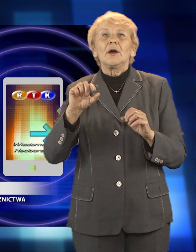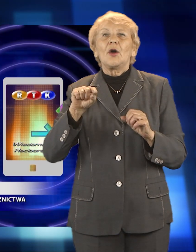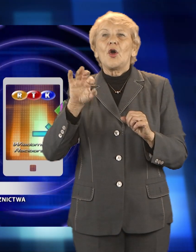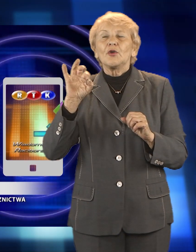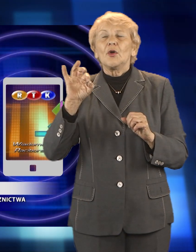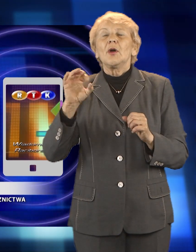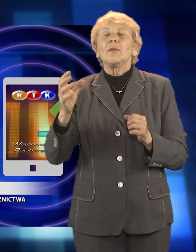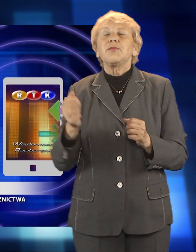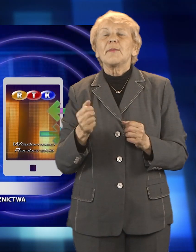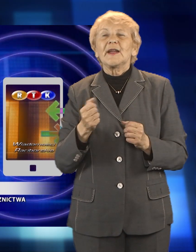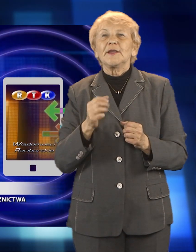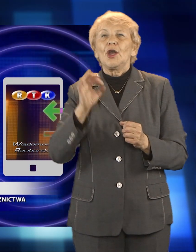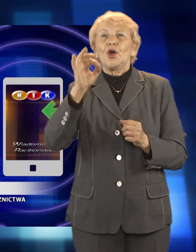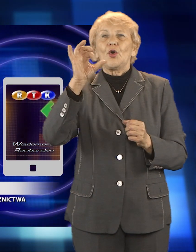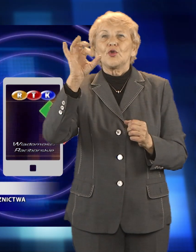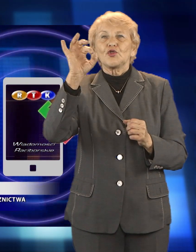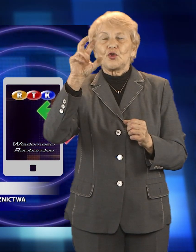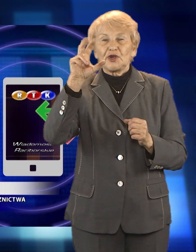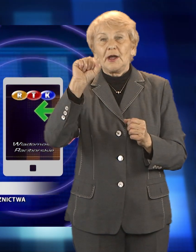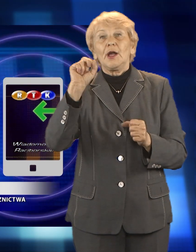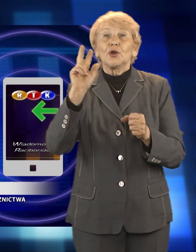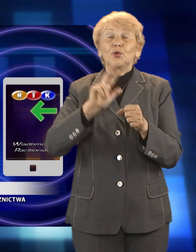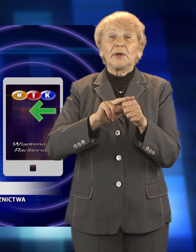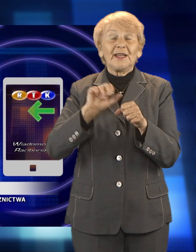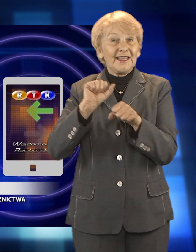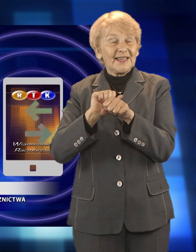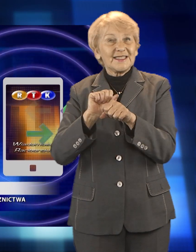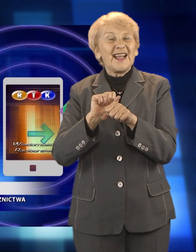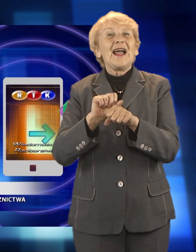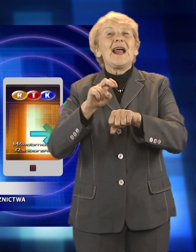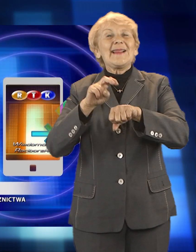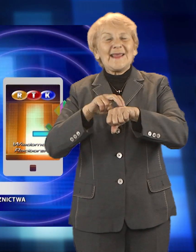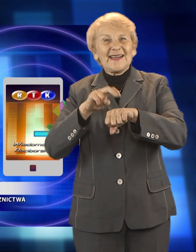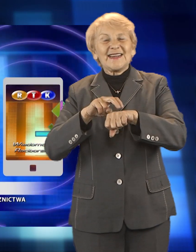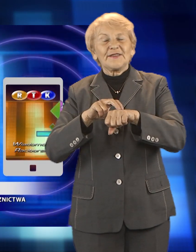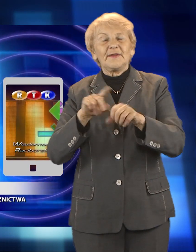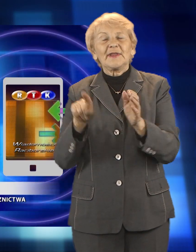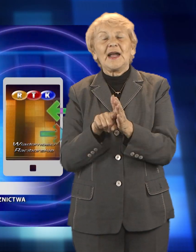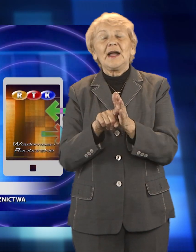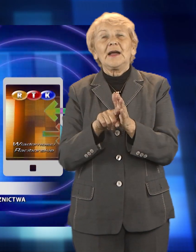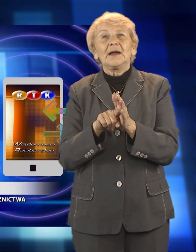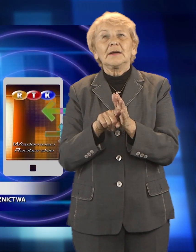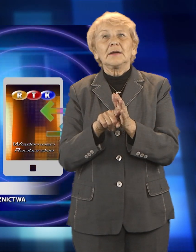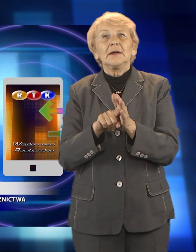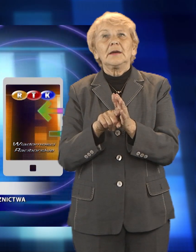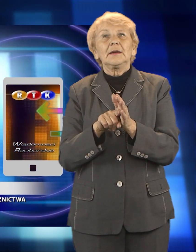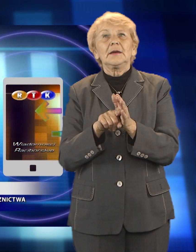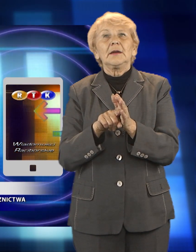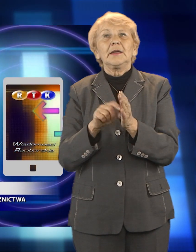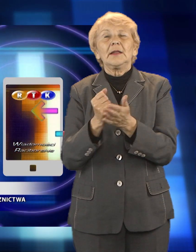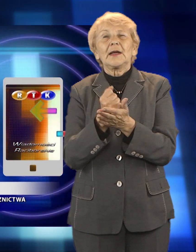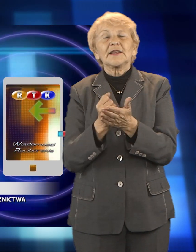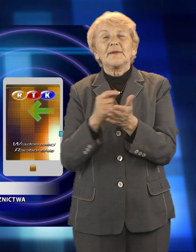Ministerstwo, jak i Narodowe Centrum Krwiodawstwa nam przesyła, to